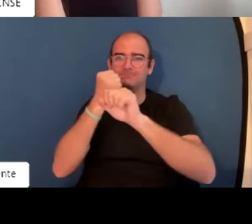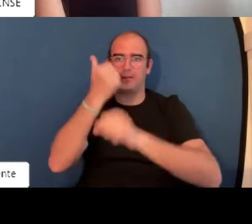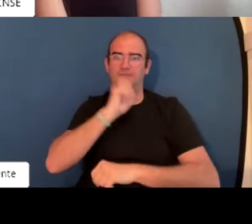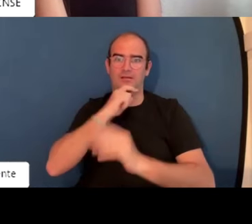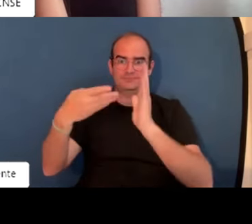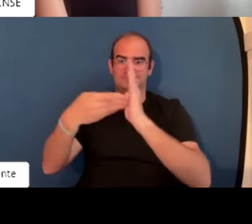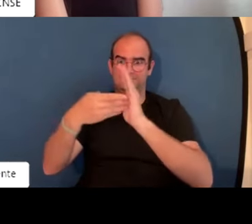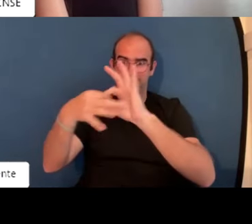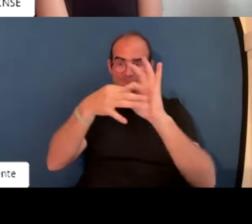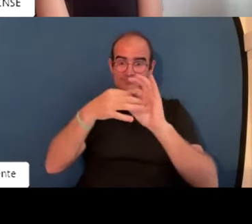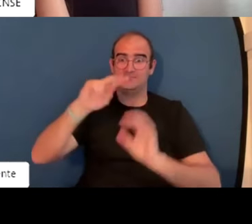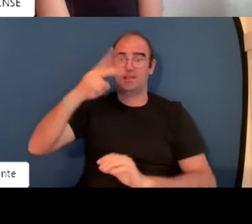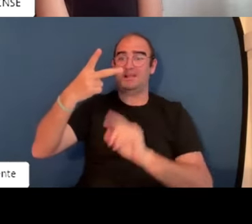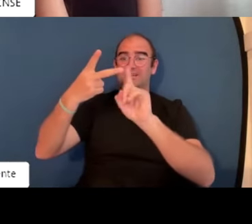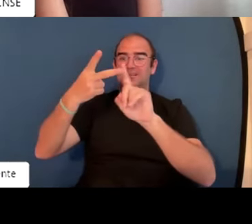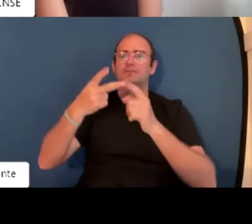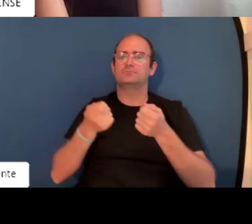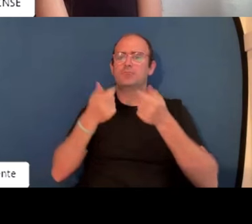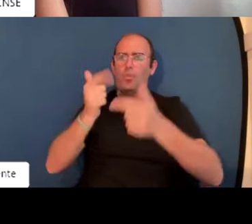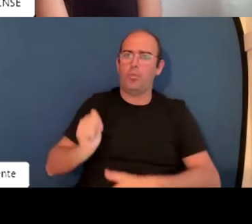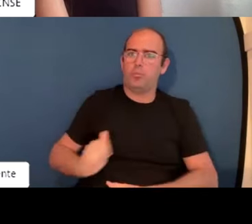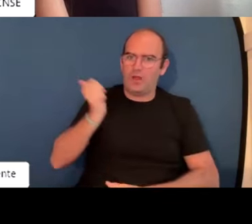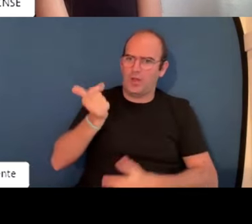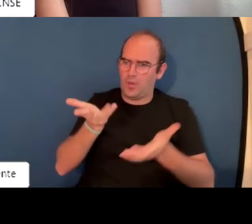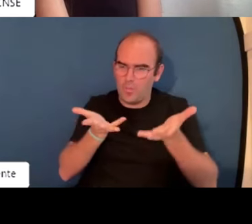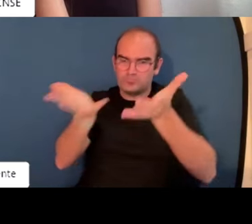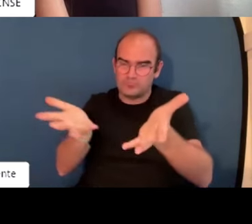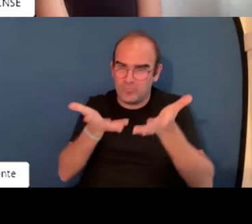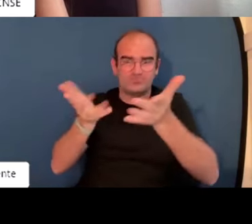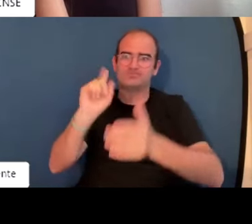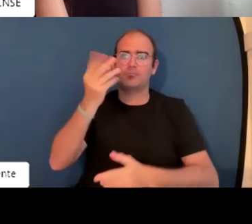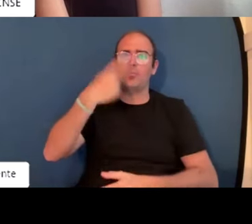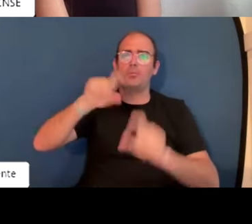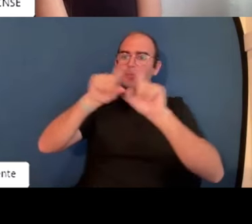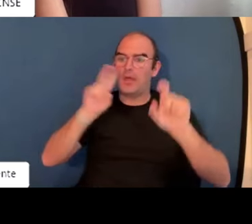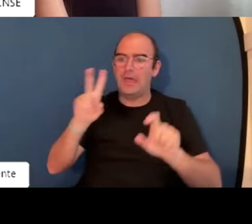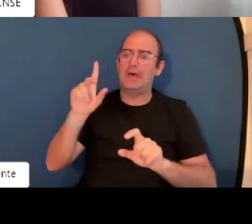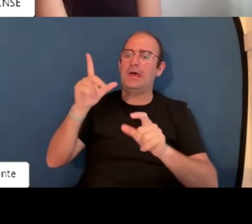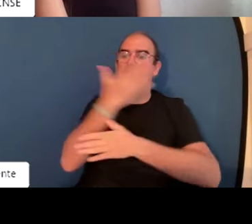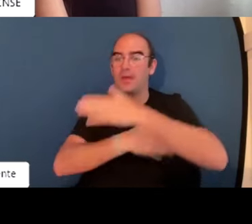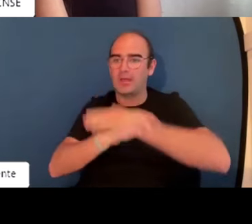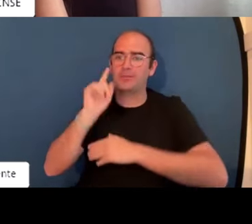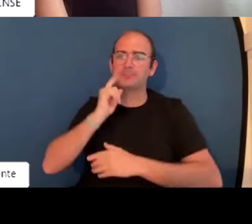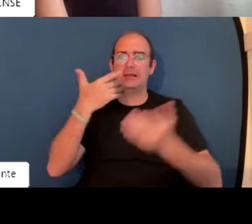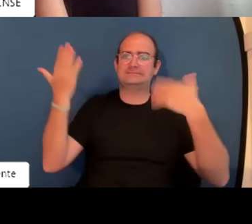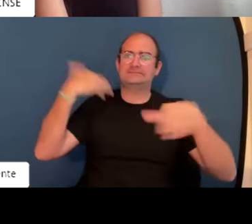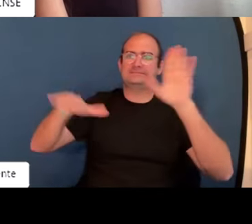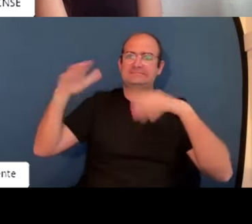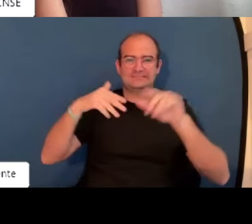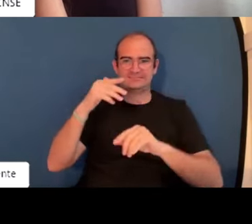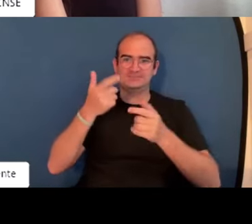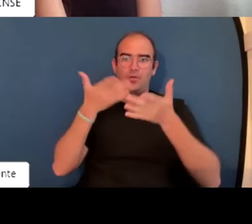adecuada. Cuando luego vas a buscar trabajo, tienes mayores barreras. No tienes las mismas oportunidades que tienen el resto